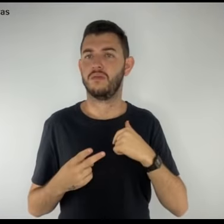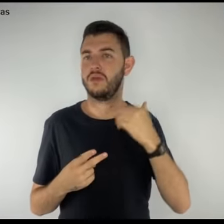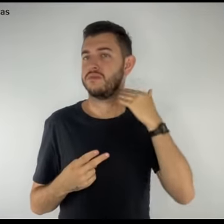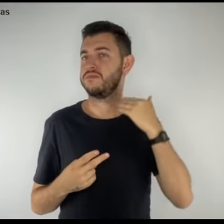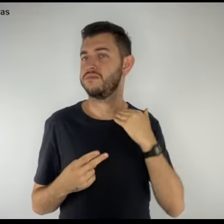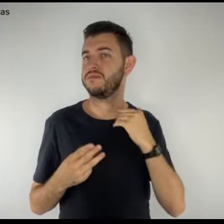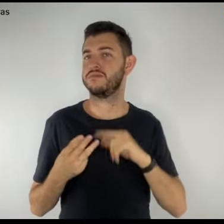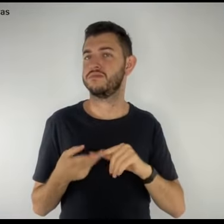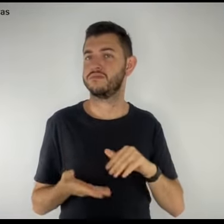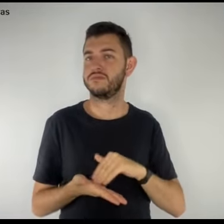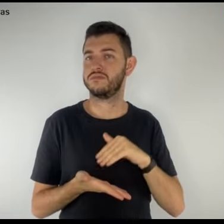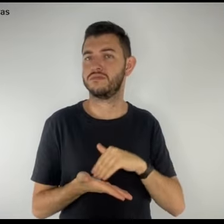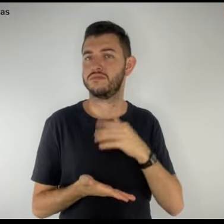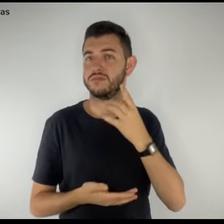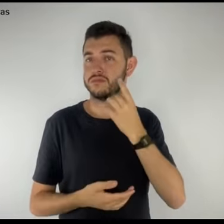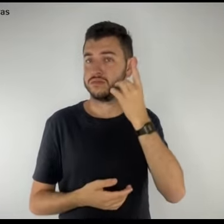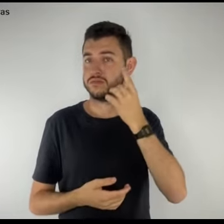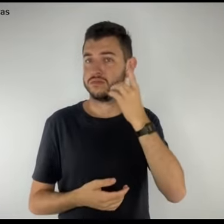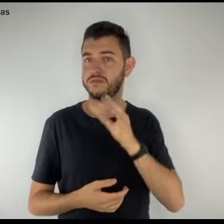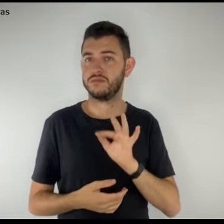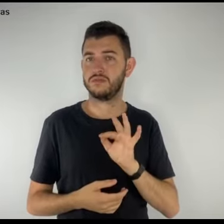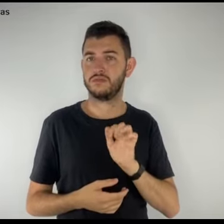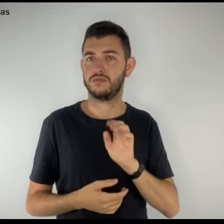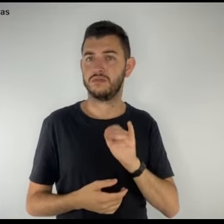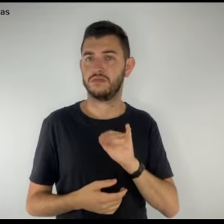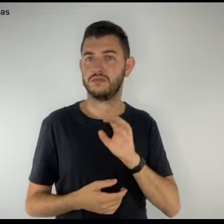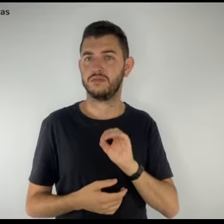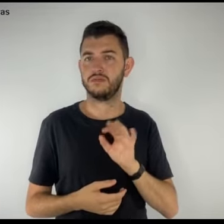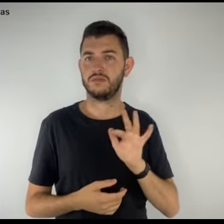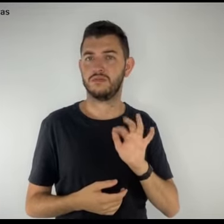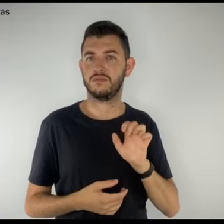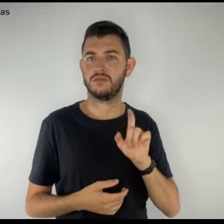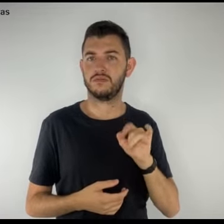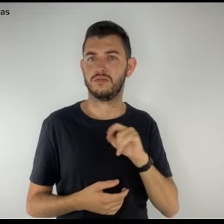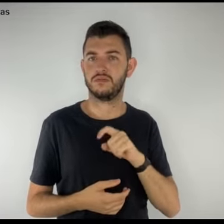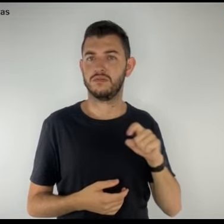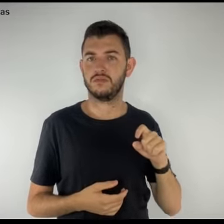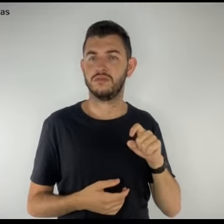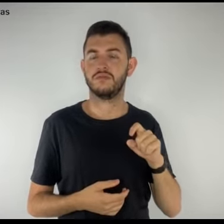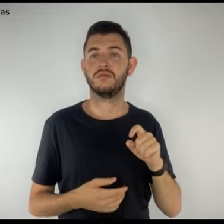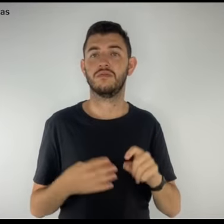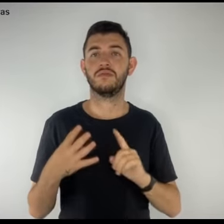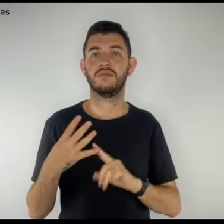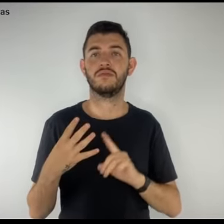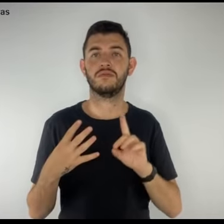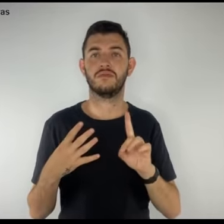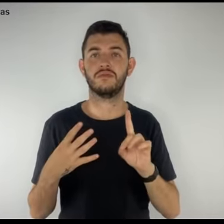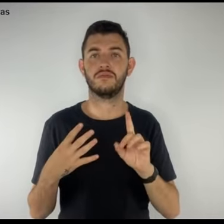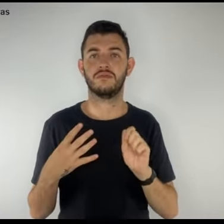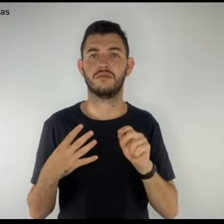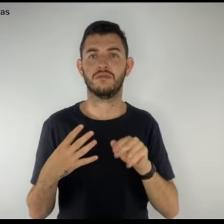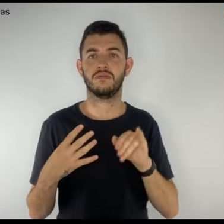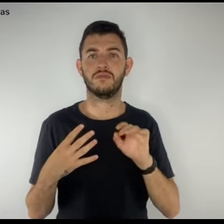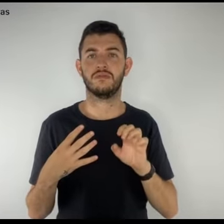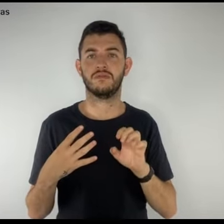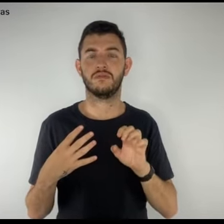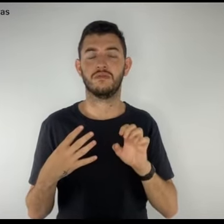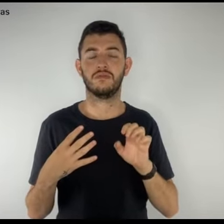Bancários, Gabinete do Deputado Fábio Félix, Dani Sanches e Projeto Dividir